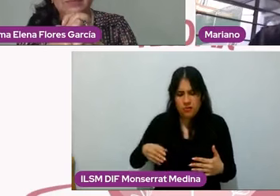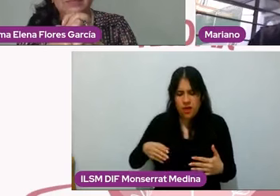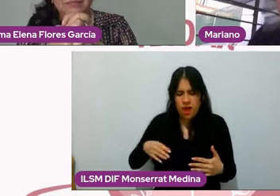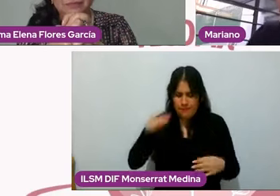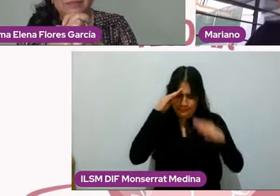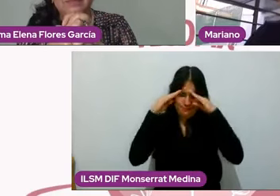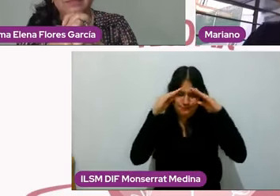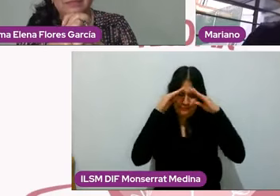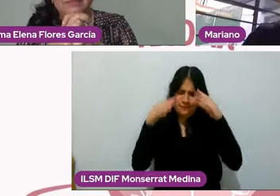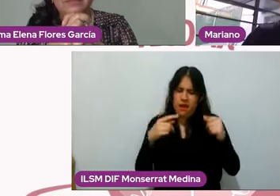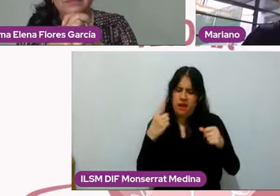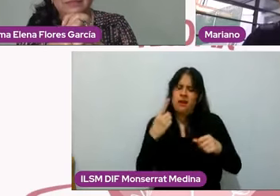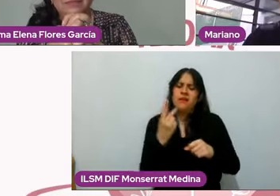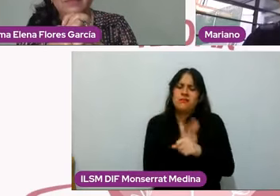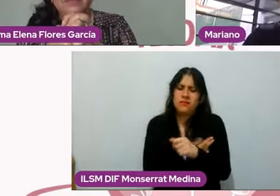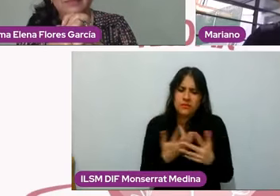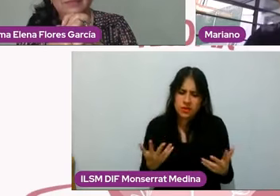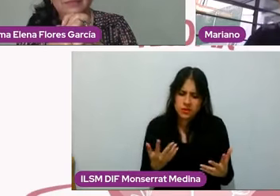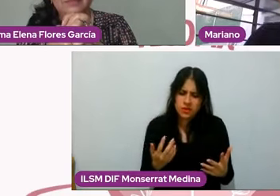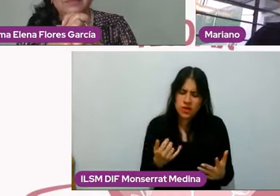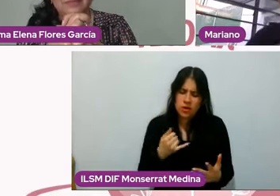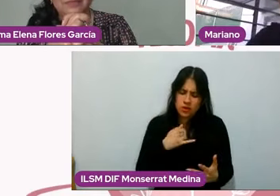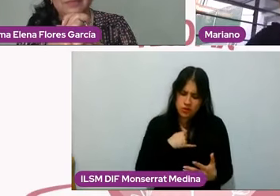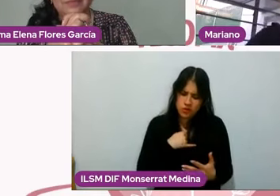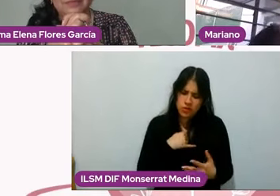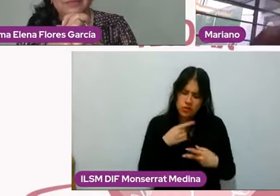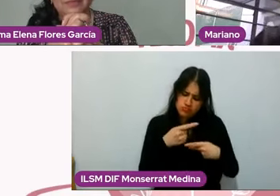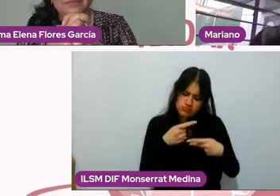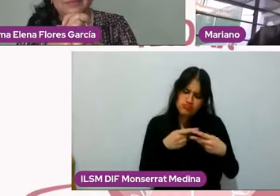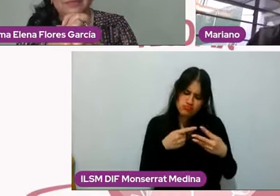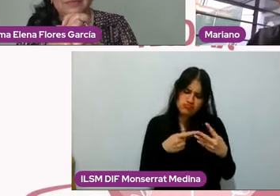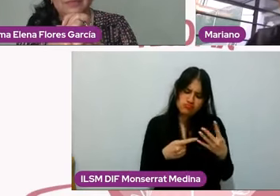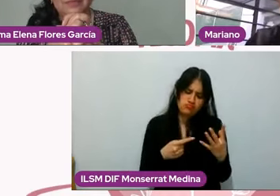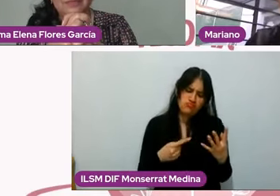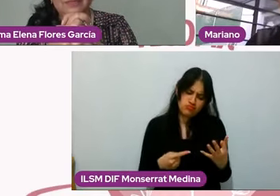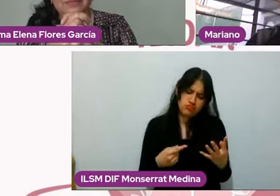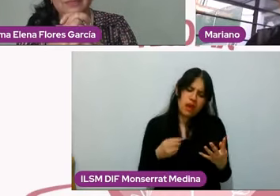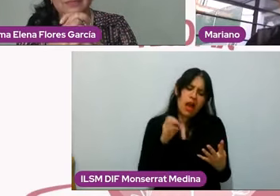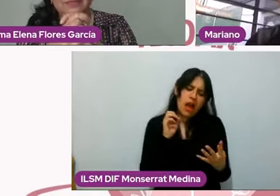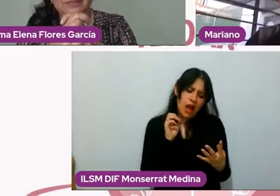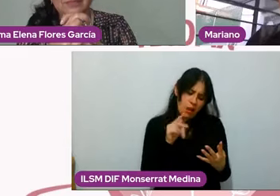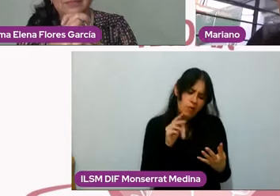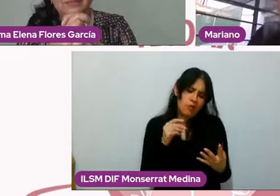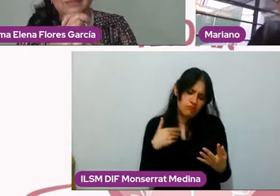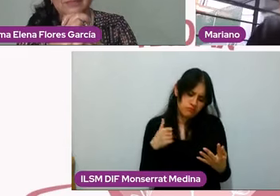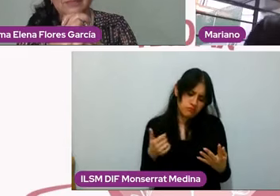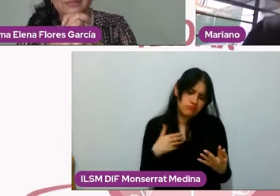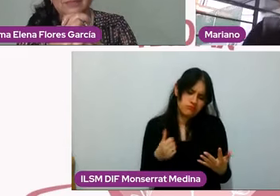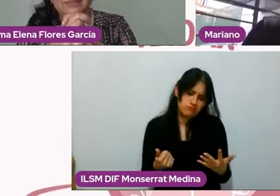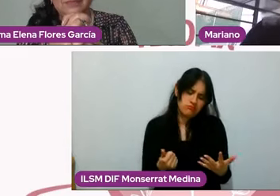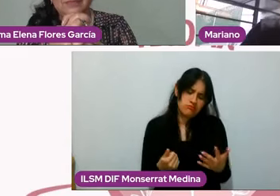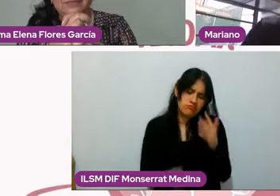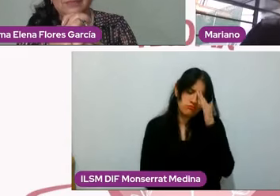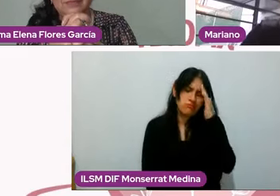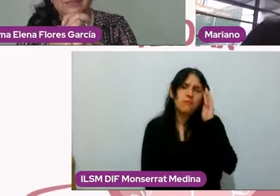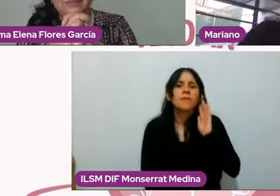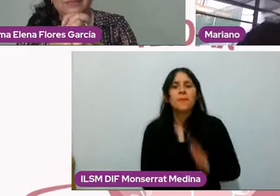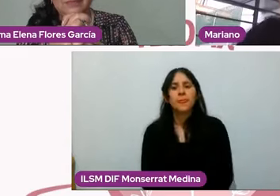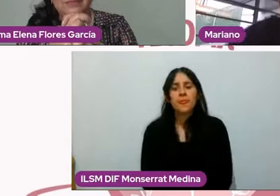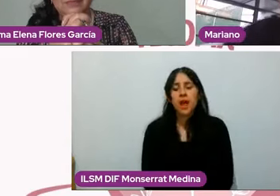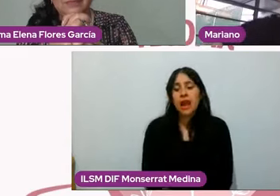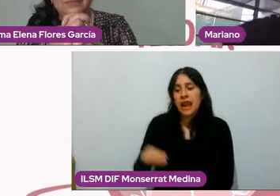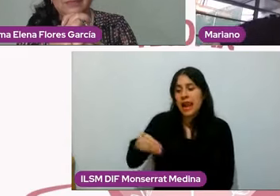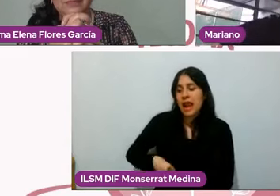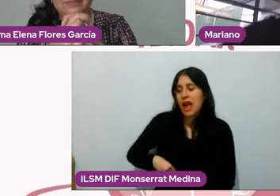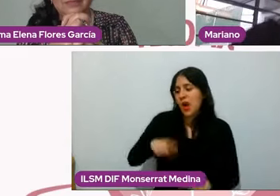pasó? Háganse cargo de eso y para erradicar cualquier posibilidad de culpa, ese trabajo y ese